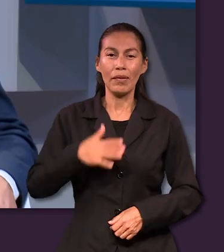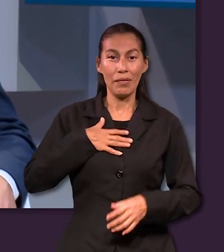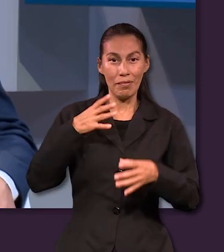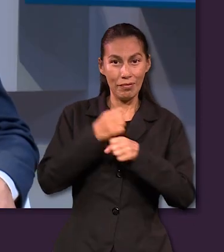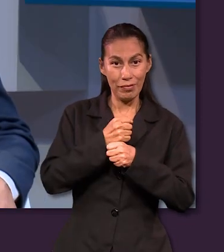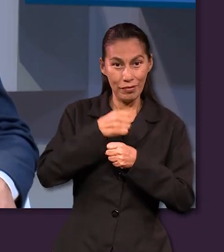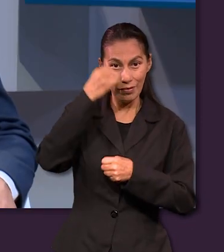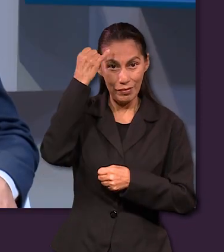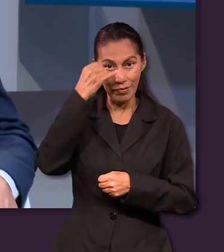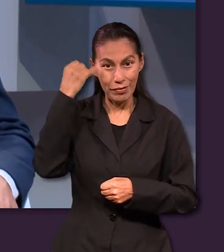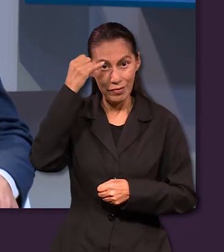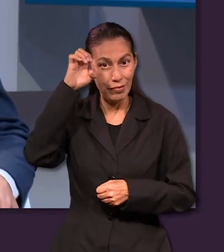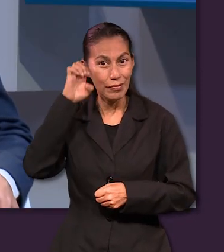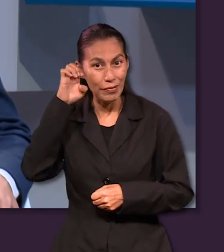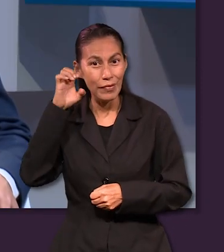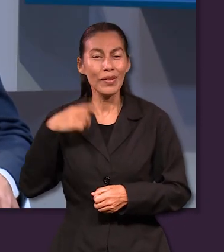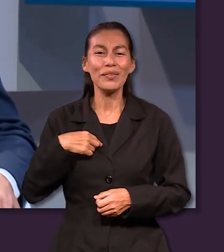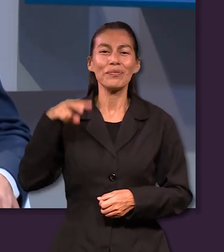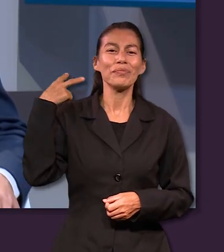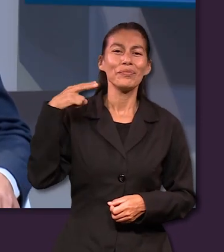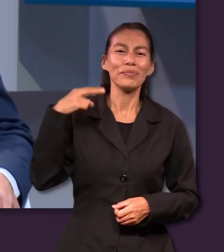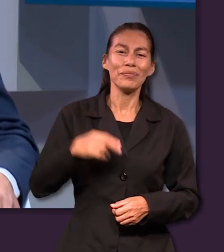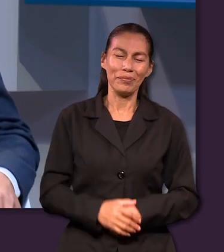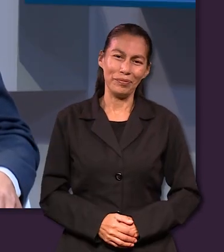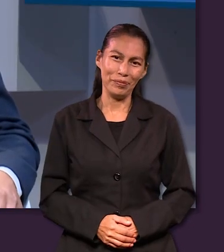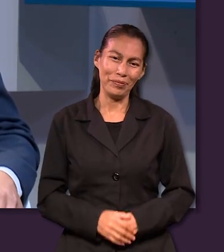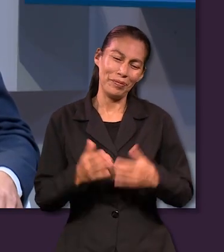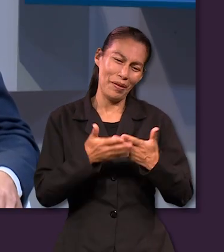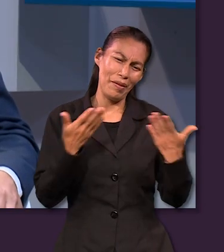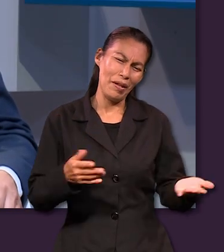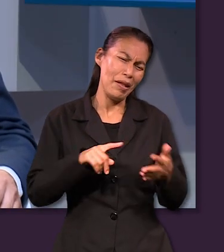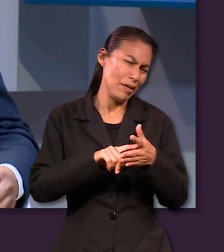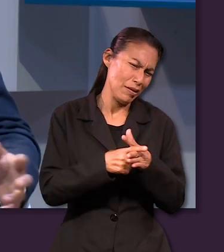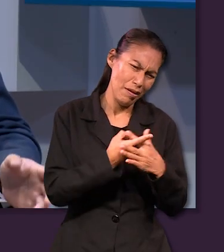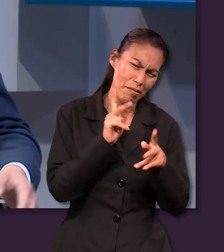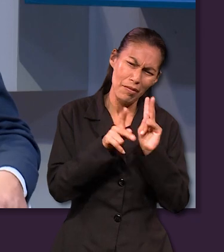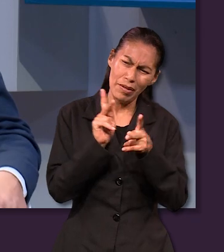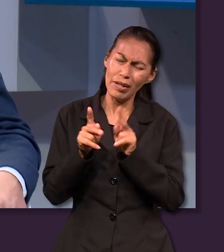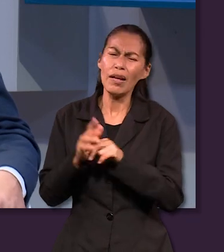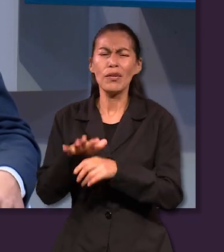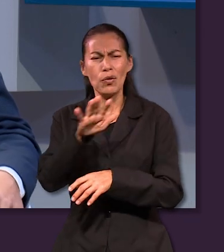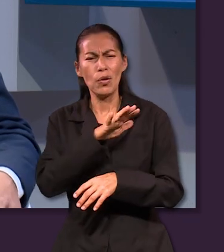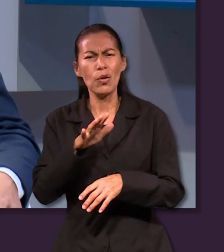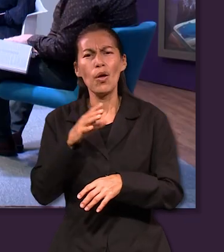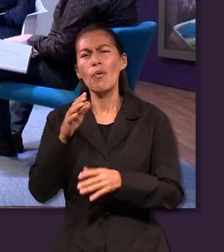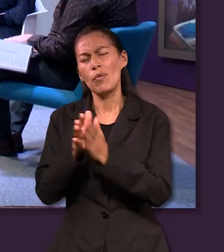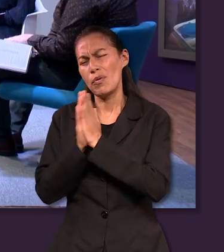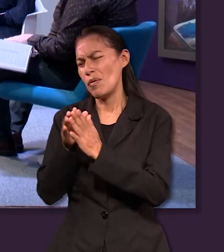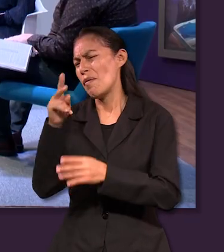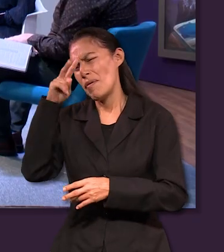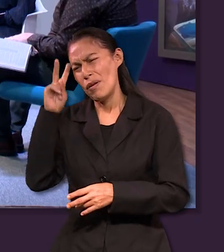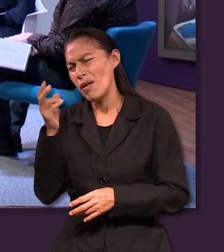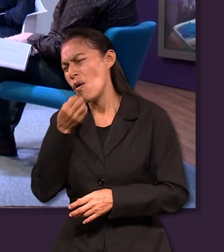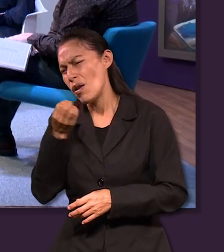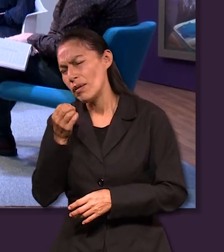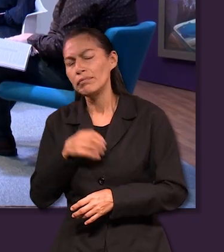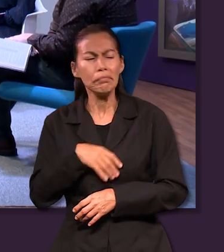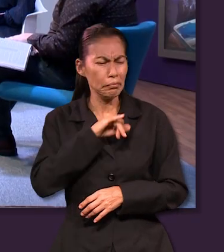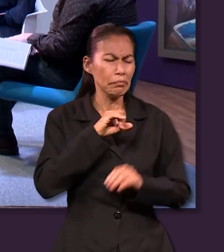y soy de Veracruz. Muy bien, para iniciar nuestra conversación le pido a Valeria si nos dirige en oración. Claro que sí.